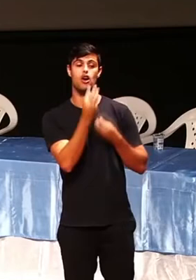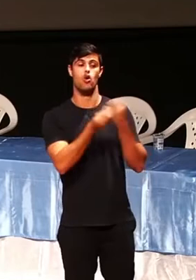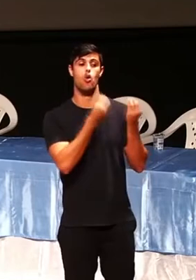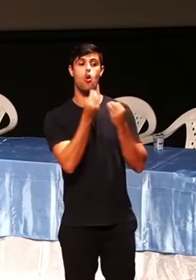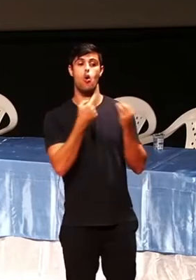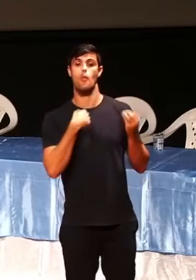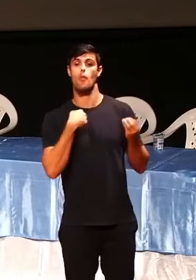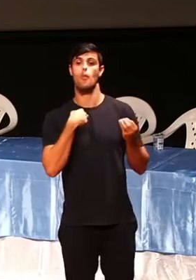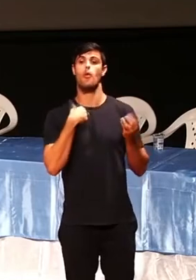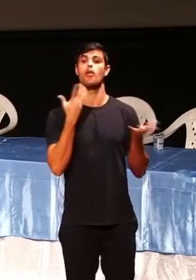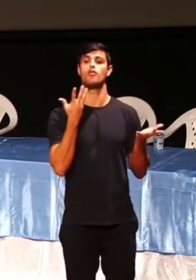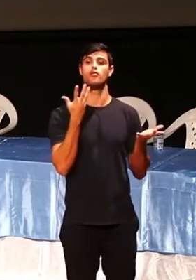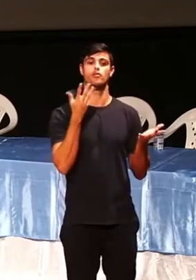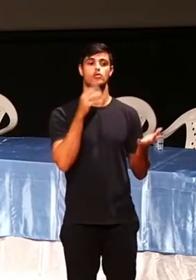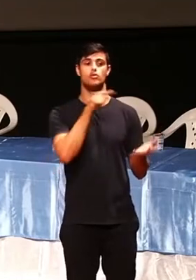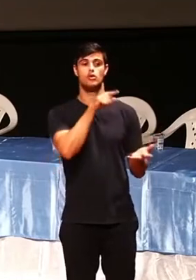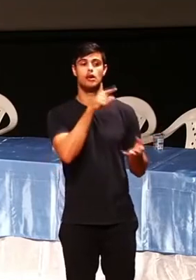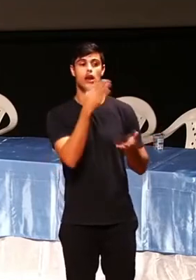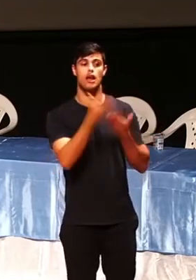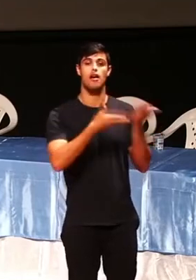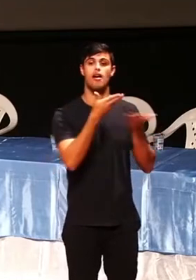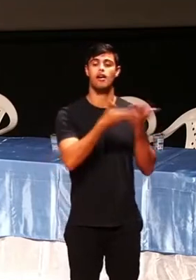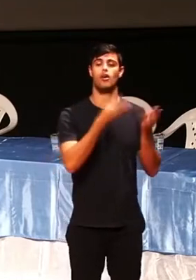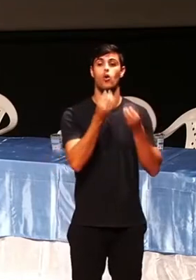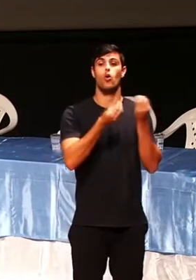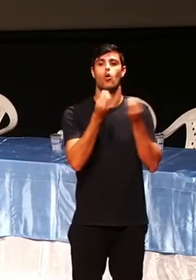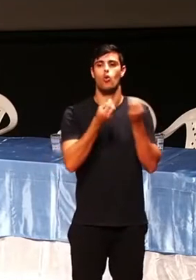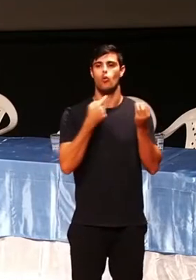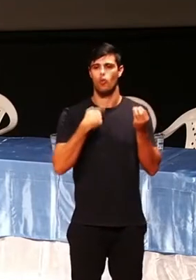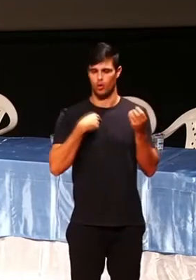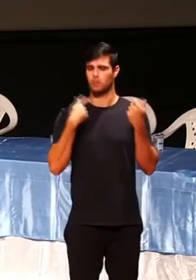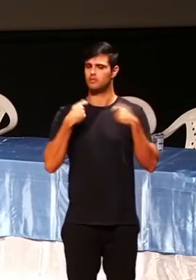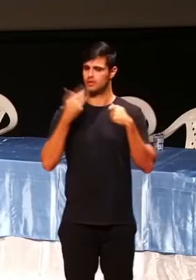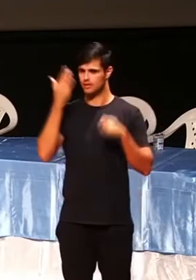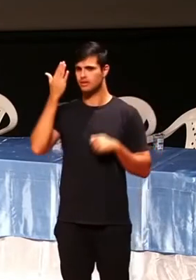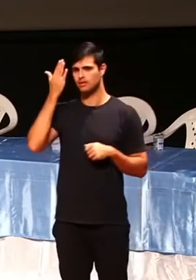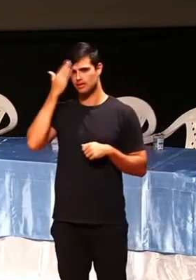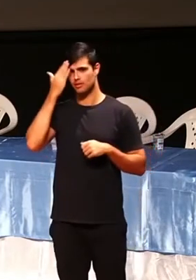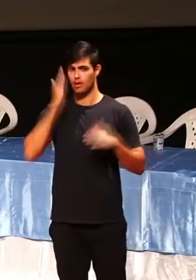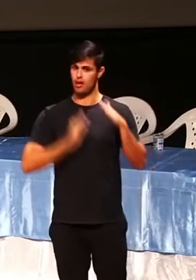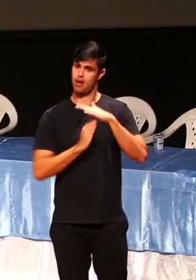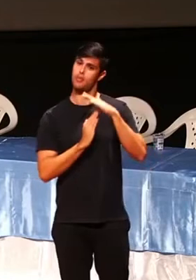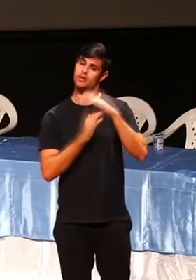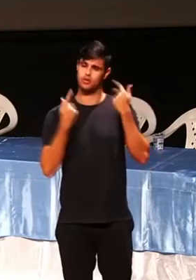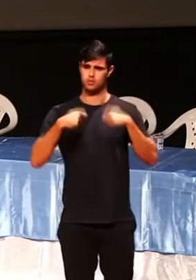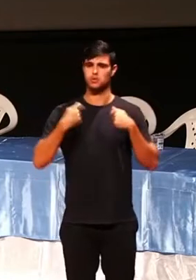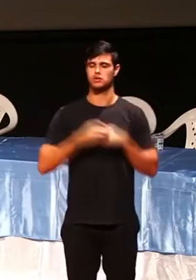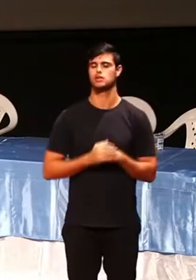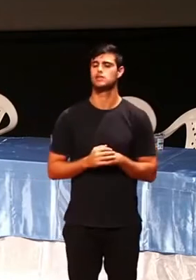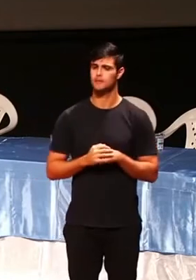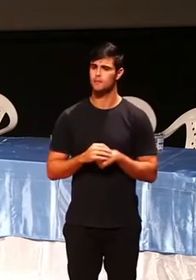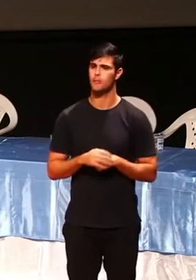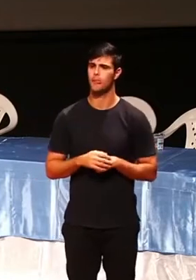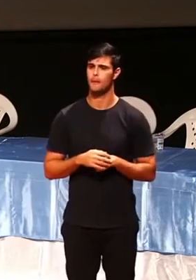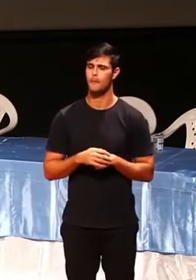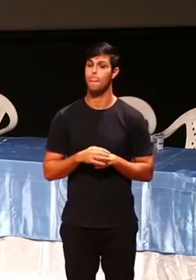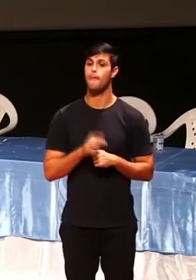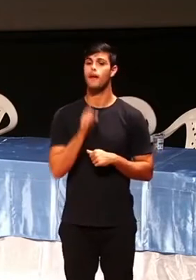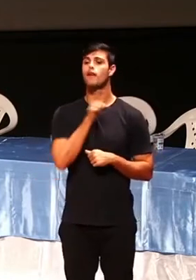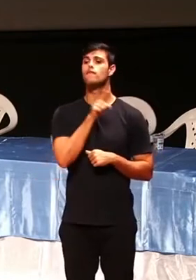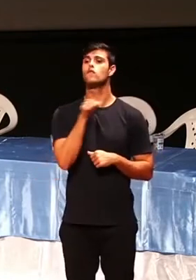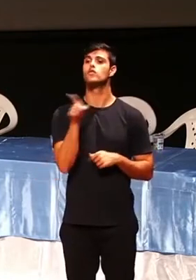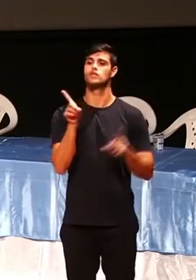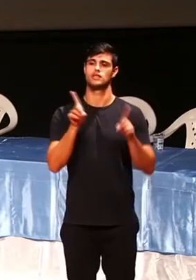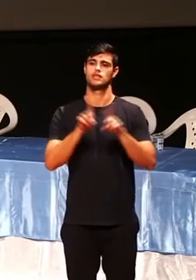Agora, primeiramente, tem que olhar para você. Falar, por que eu estou assim? Por que eu estou irritada? Por que eu estou nervosa? Por que eu não estou conseguindo dormir?